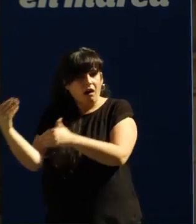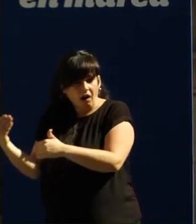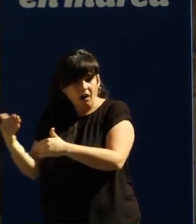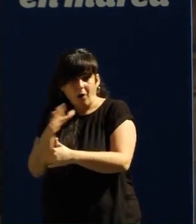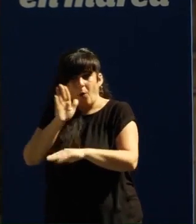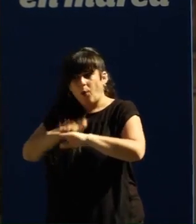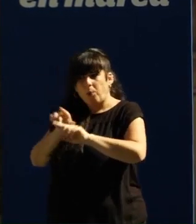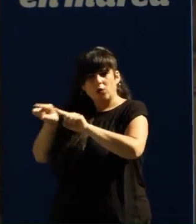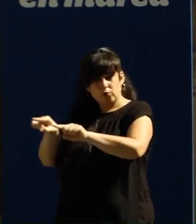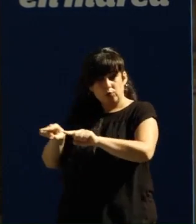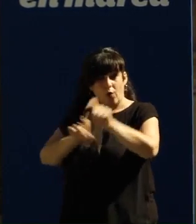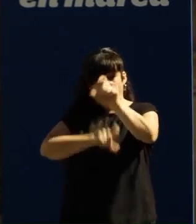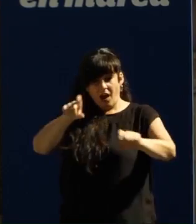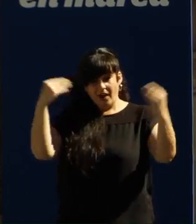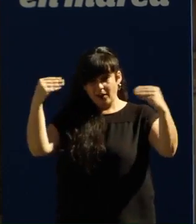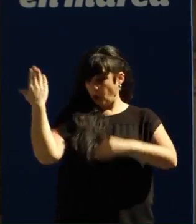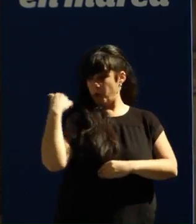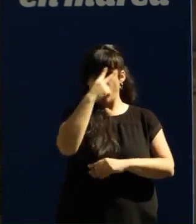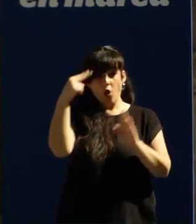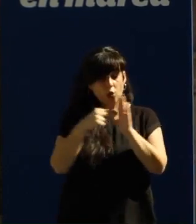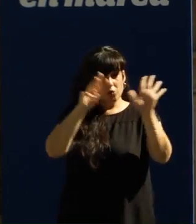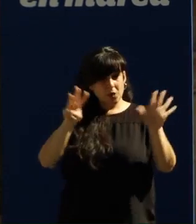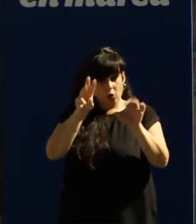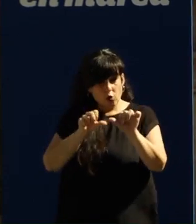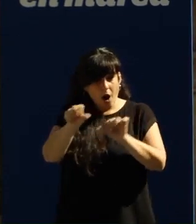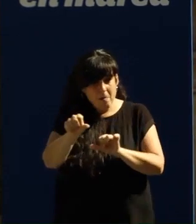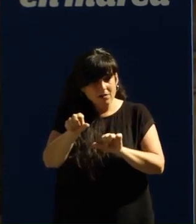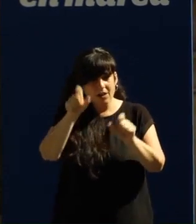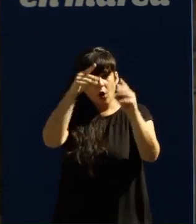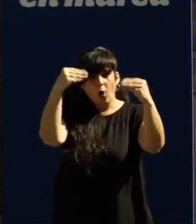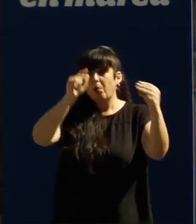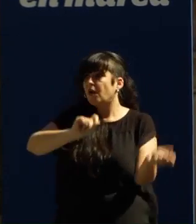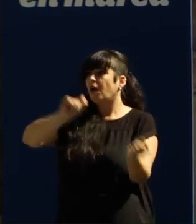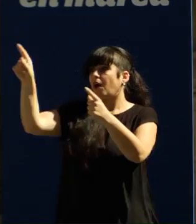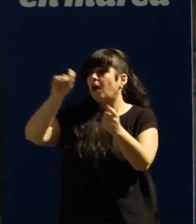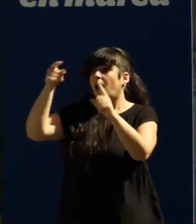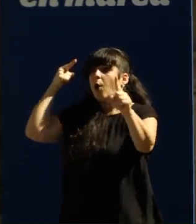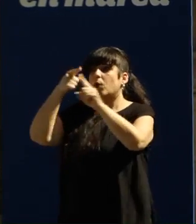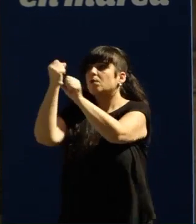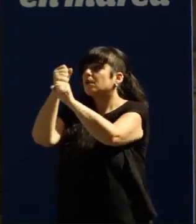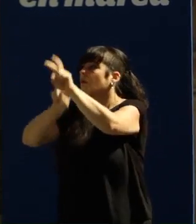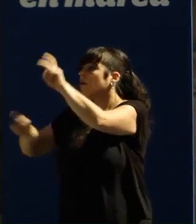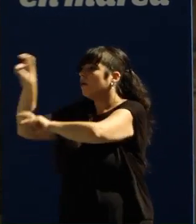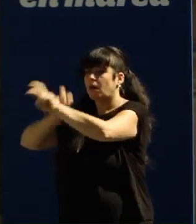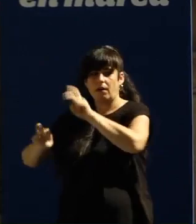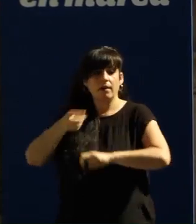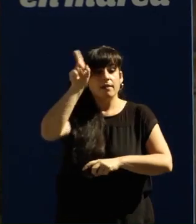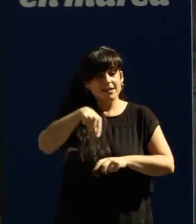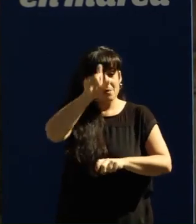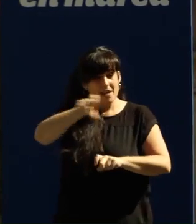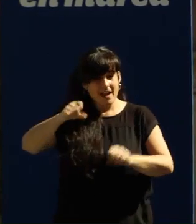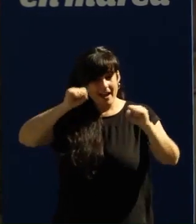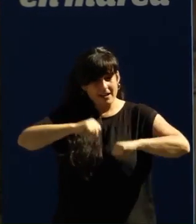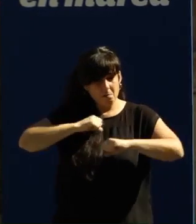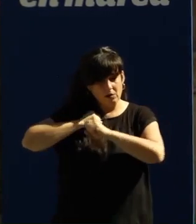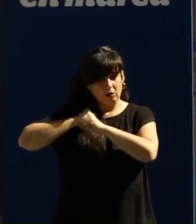mozas que tiberon que emigrar de Galicia dentro de 2008 en busca dun futuro mellor Dos nosos maiores sin acesos as axudas a dependenza Da destrucción